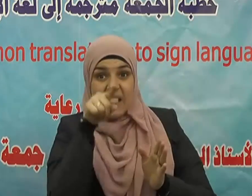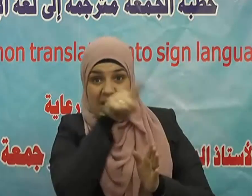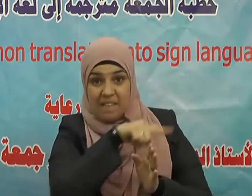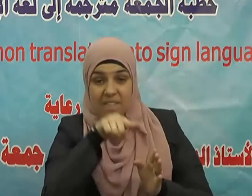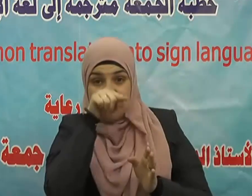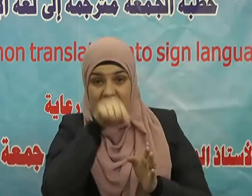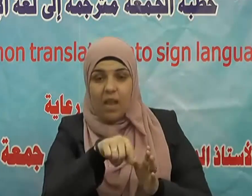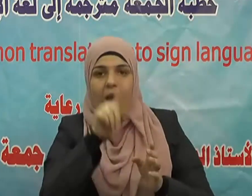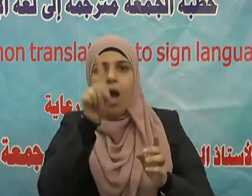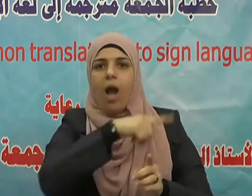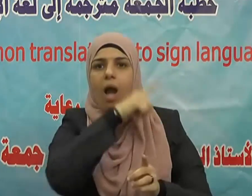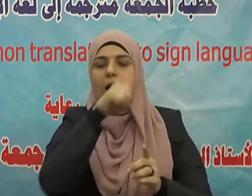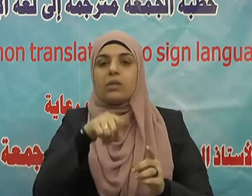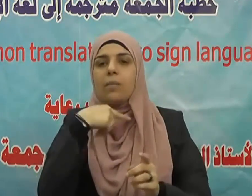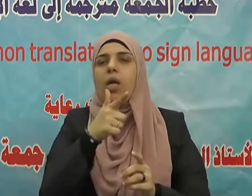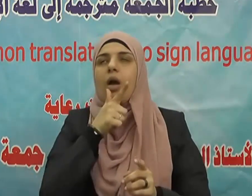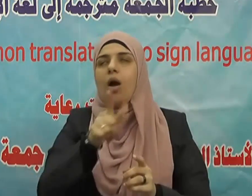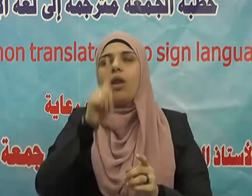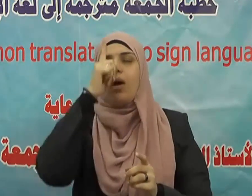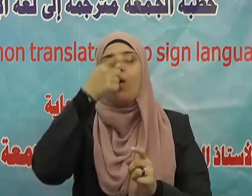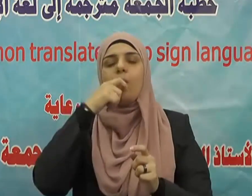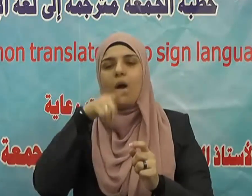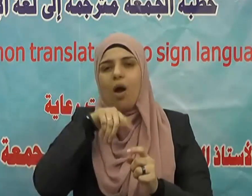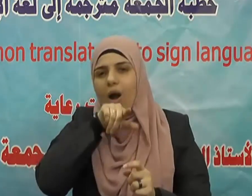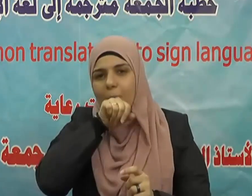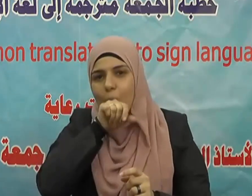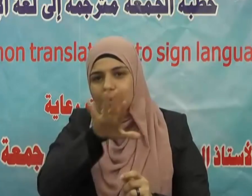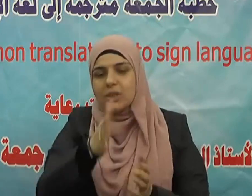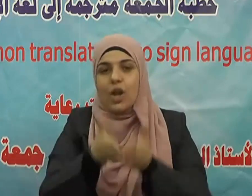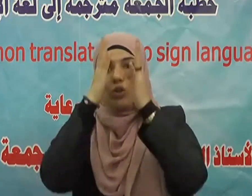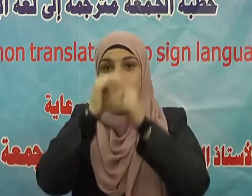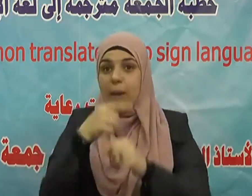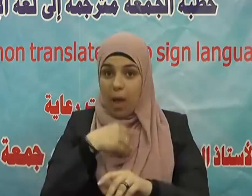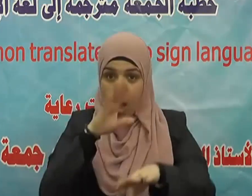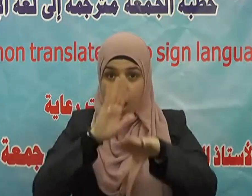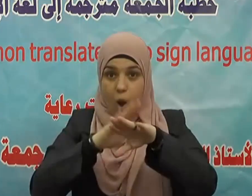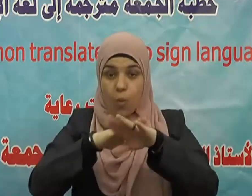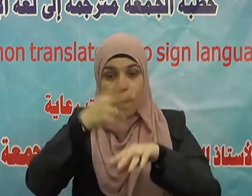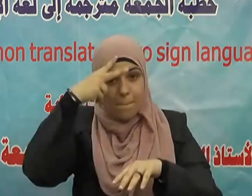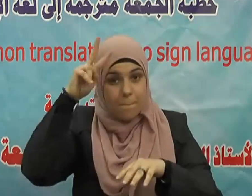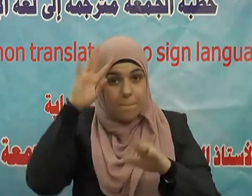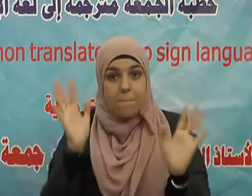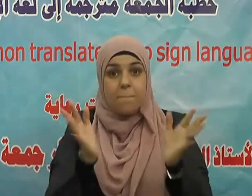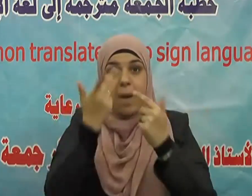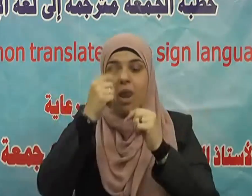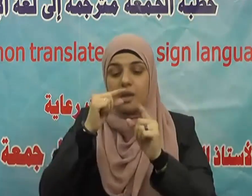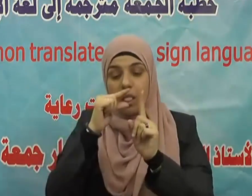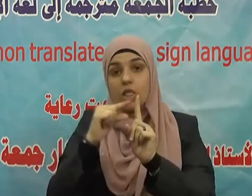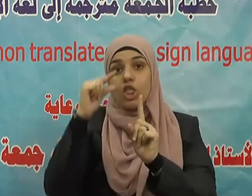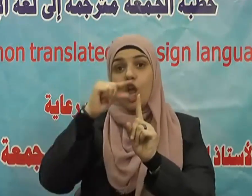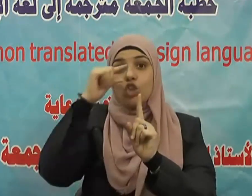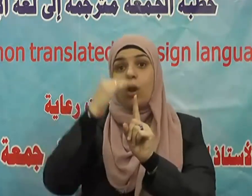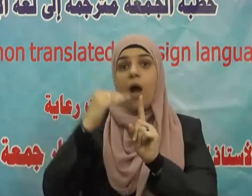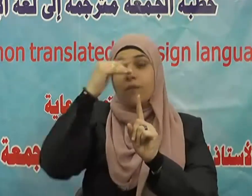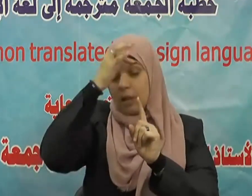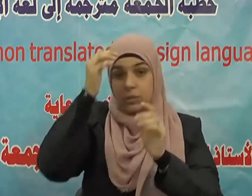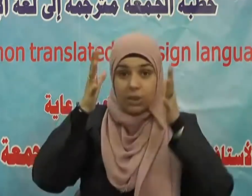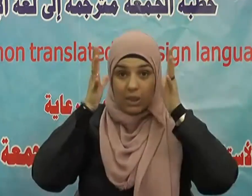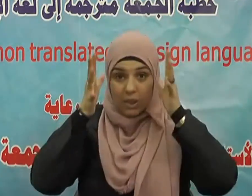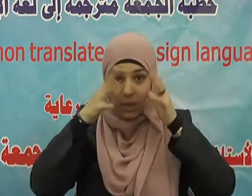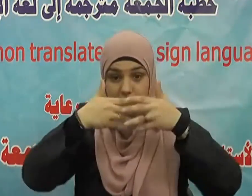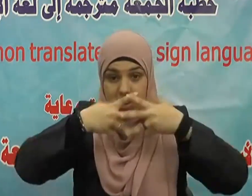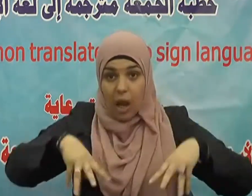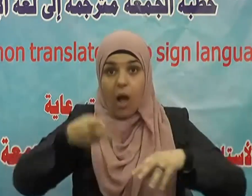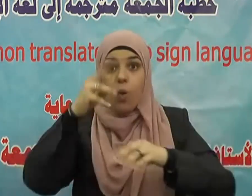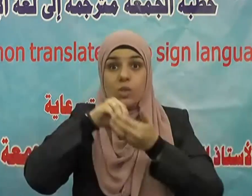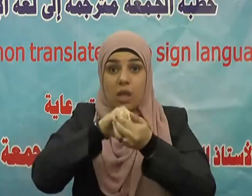بتغاء مرضاة الله فسوف نؤتيه أجرا عظيما وقد بين النبي صلى الله عليه